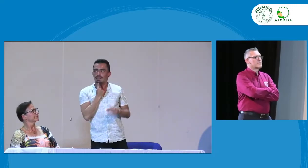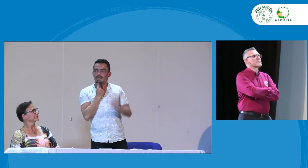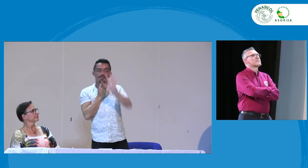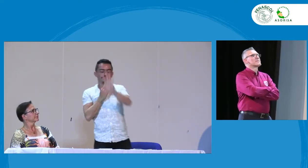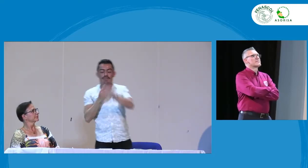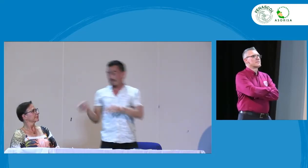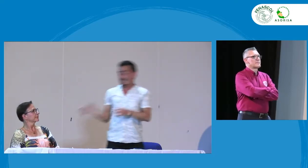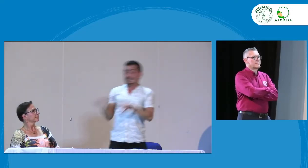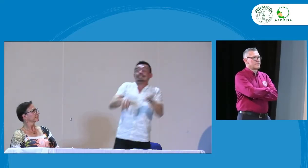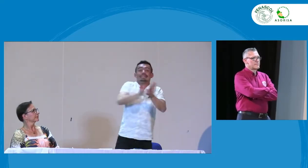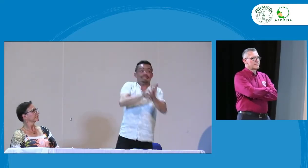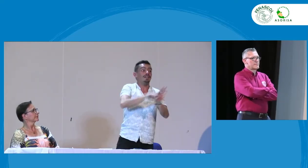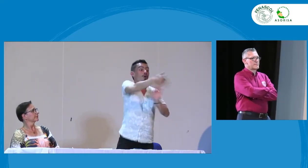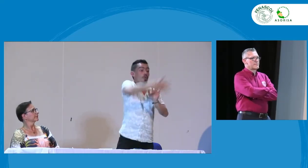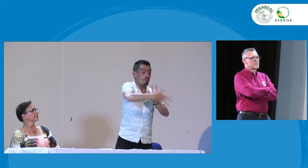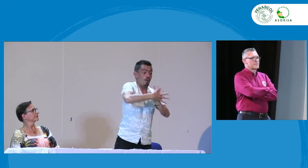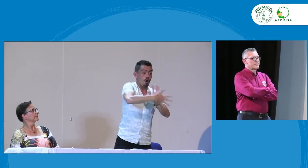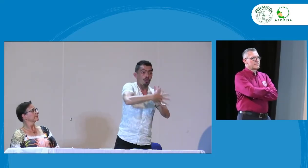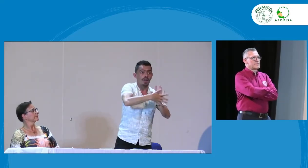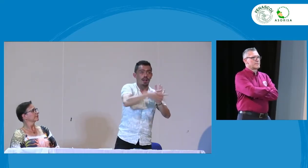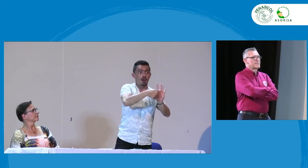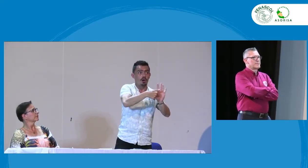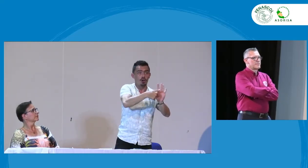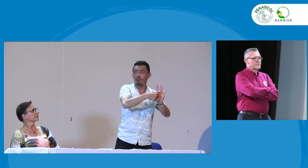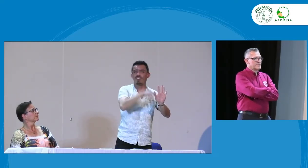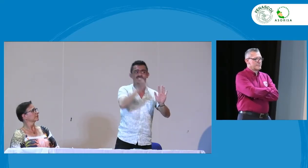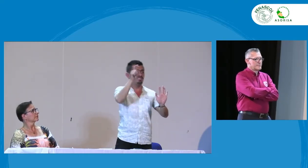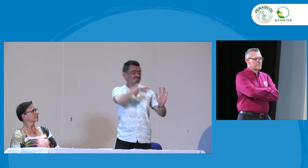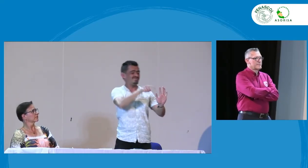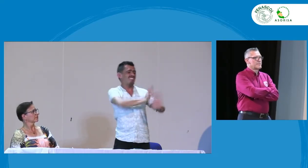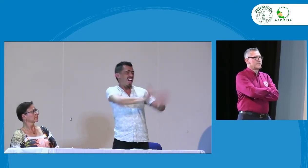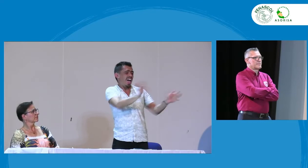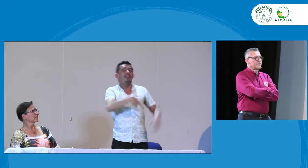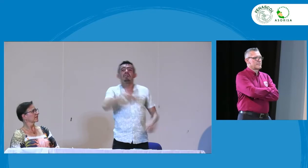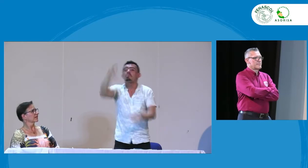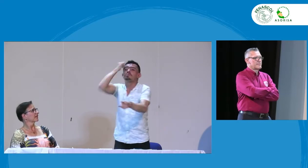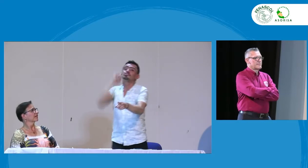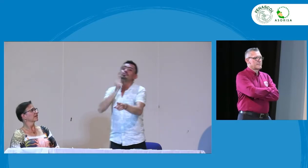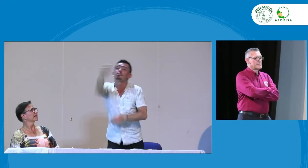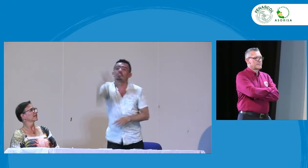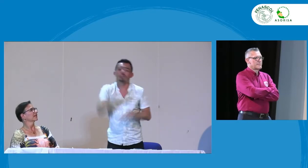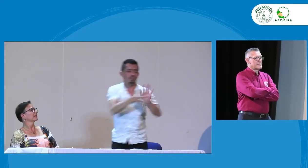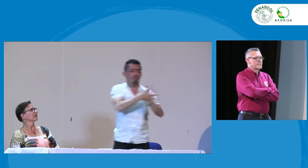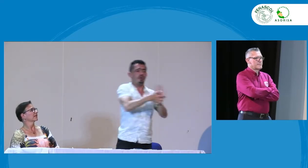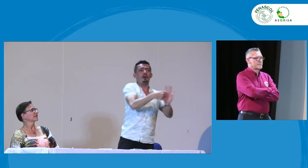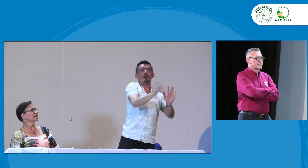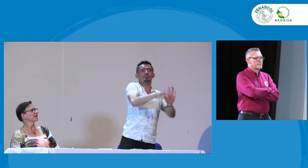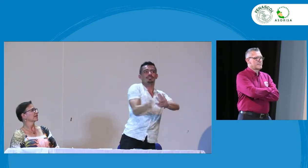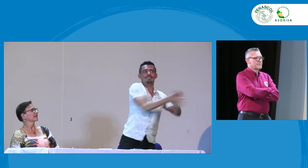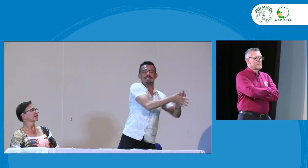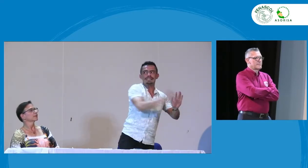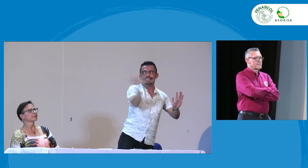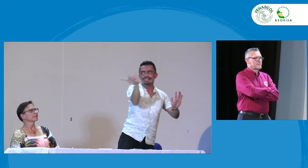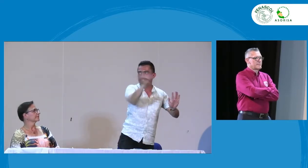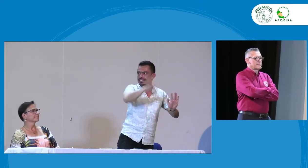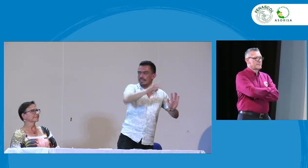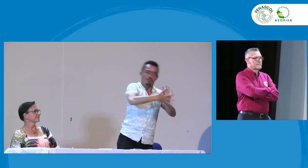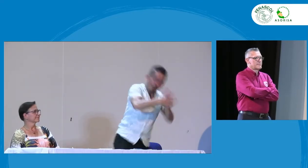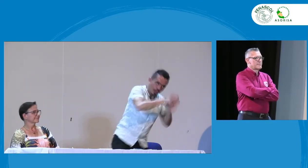para poder garantizar accesibilidad y oportunidad a las personas sordas ahora bien cuando hablamos con los modelos lingüísticos decimos no ya no se necesita